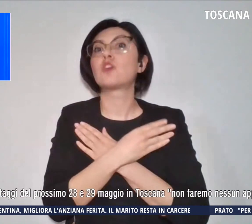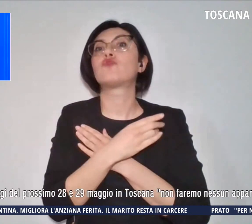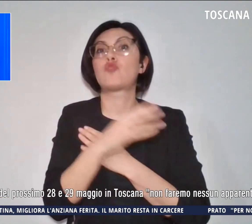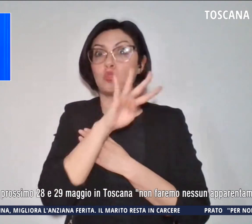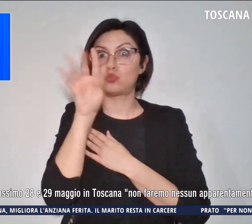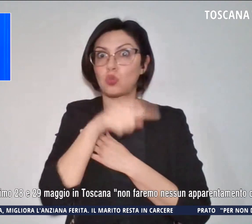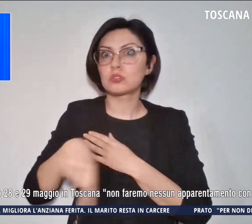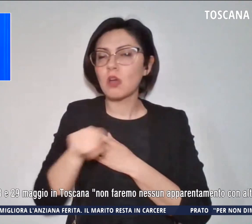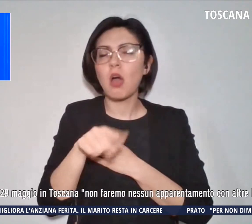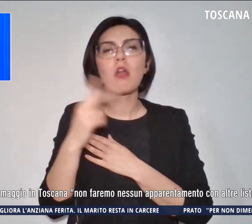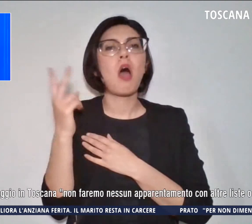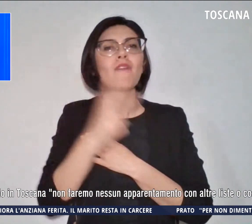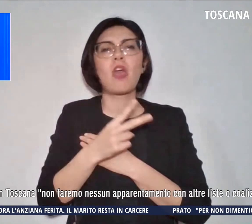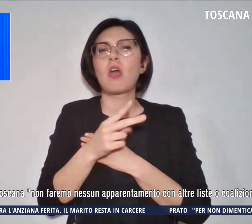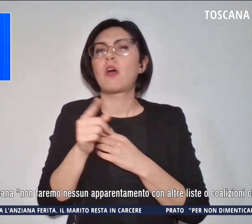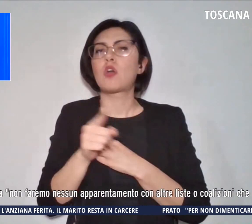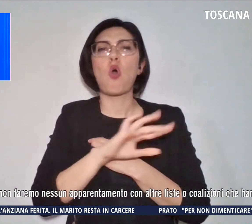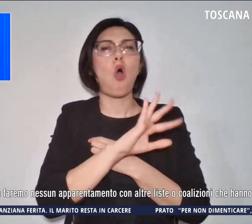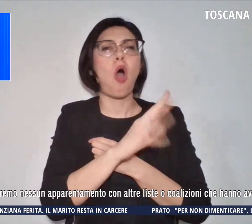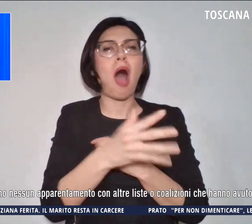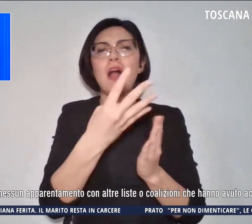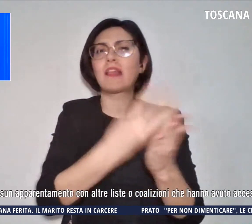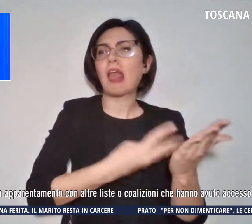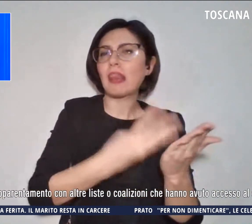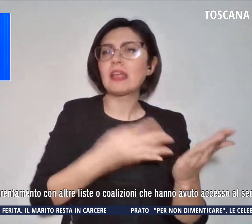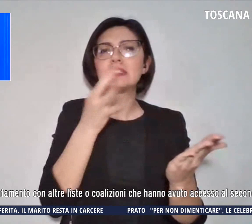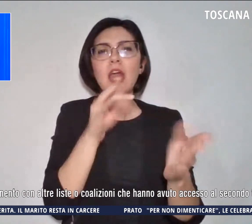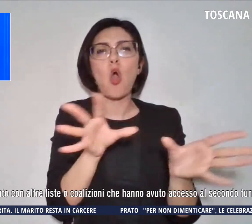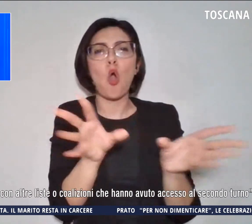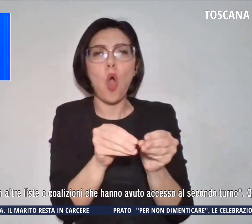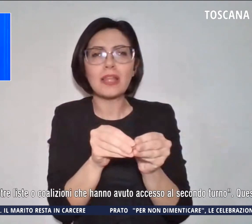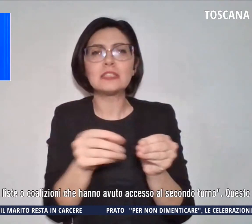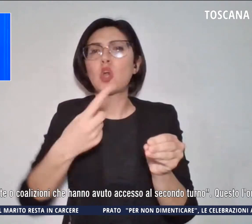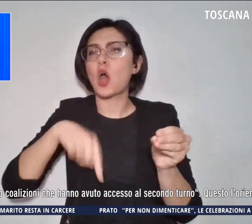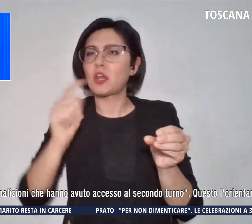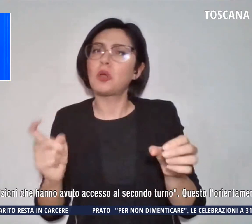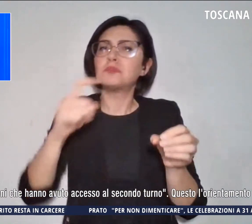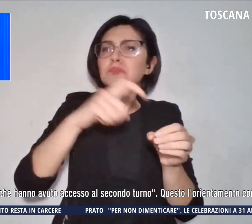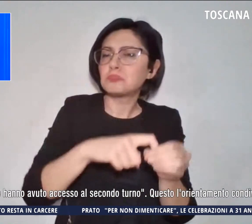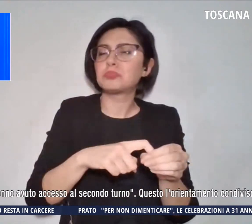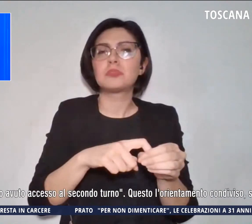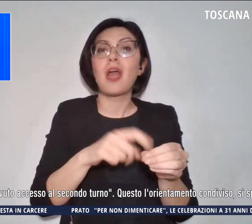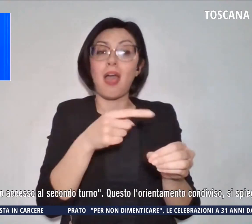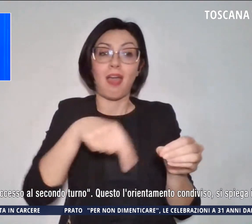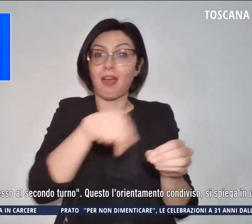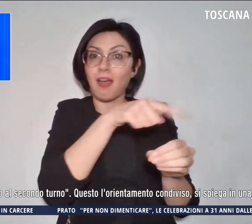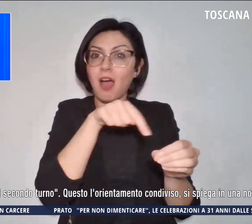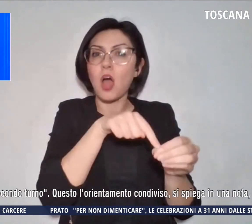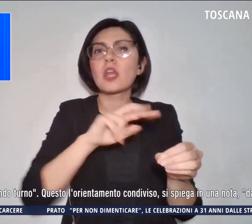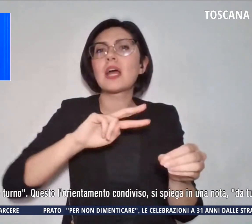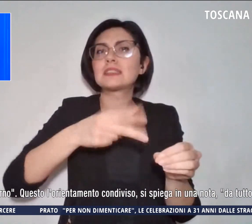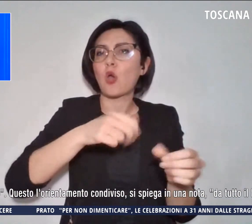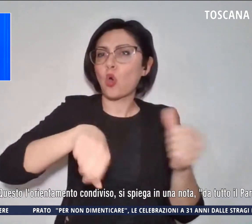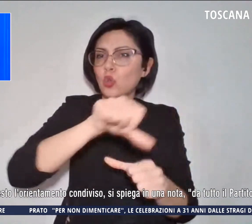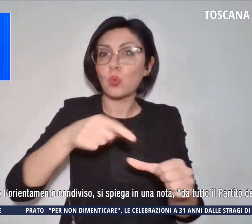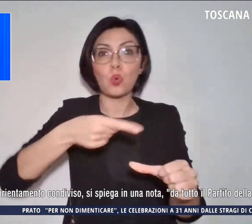apparentamento con asdre liste o coalizioni che hanno avuto accesso al secondo turno.